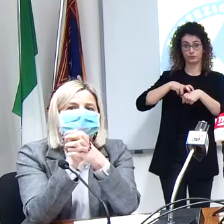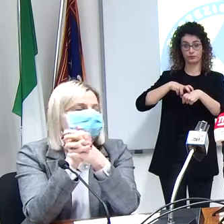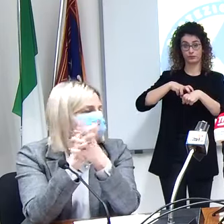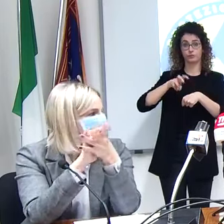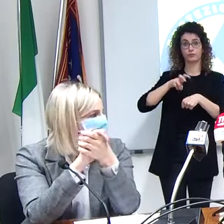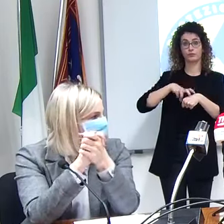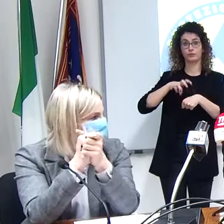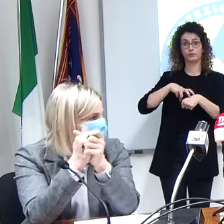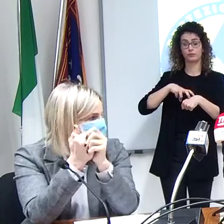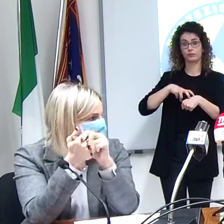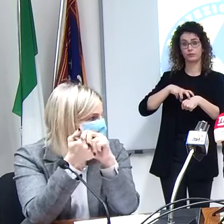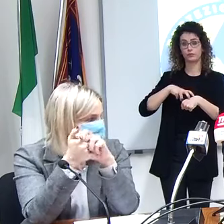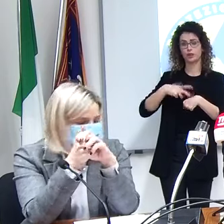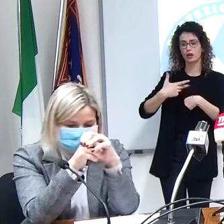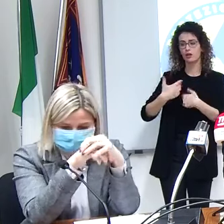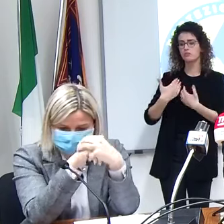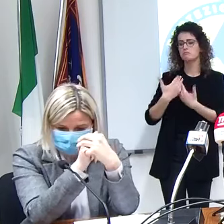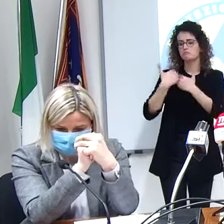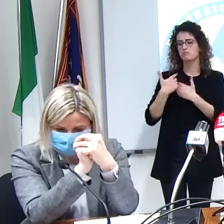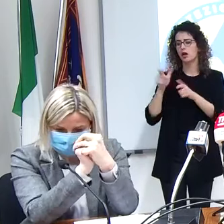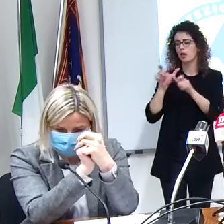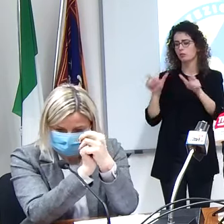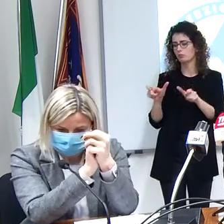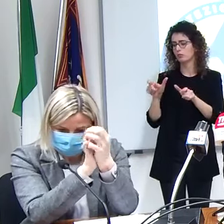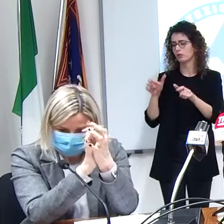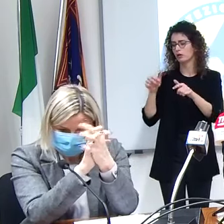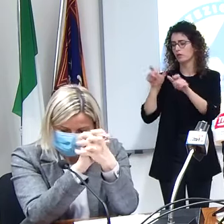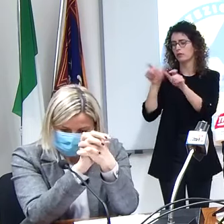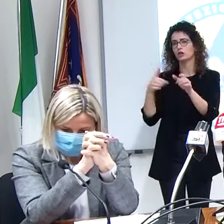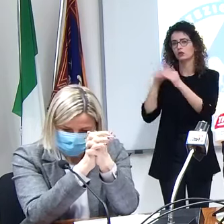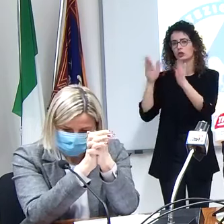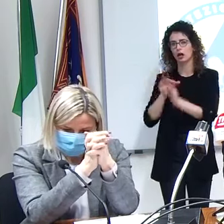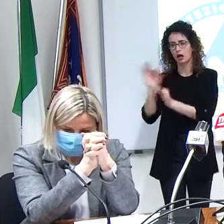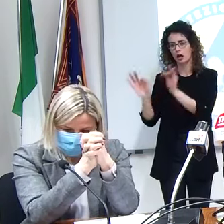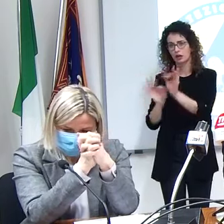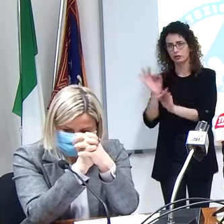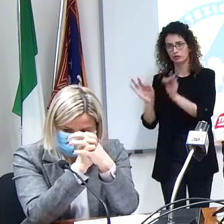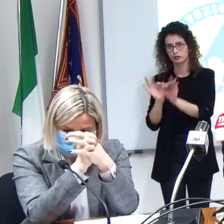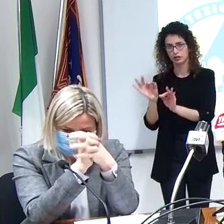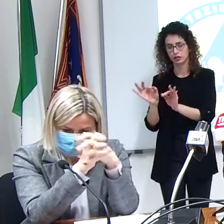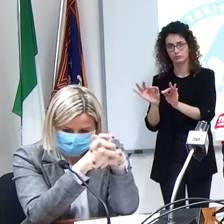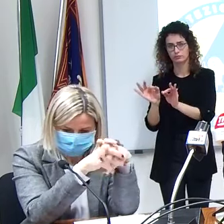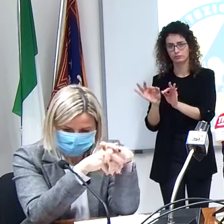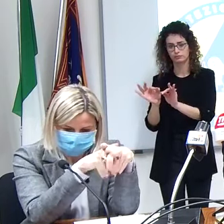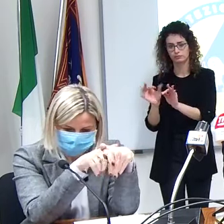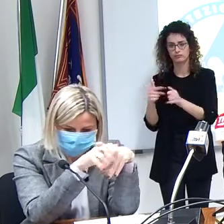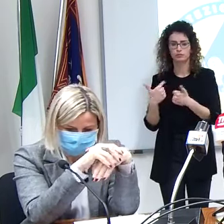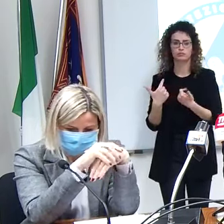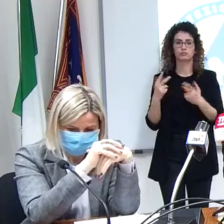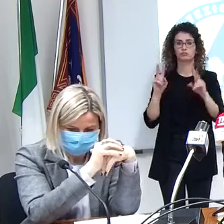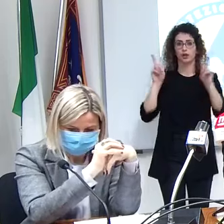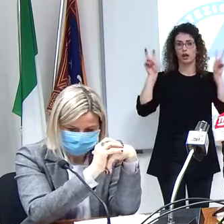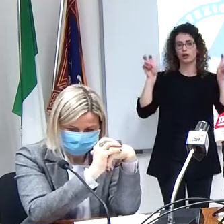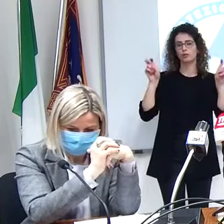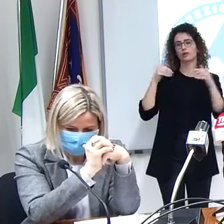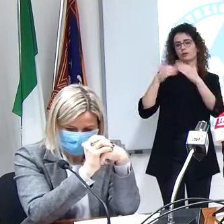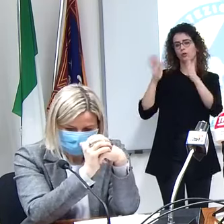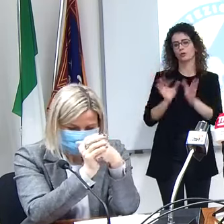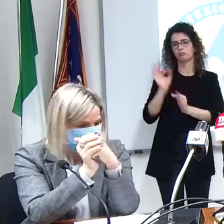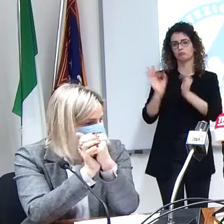dei pazienti li trattano quindi rispetto alle cure domiciliari questo è quello che vi volevo dire